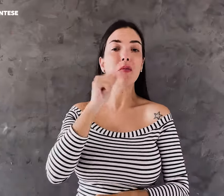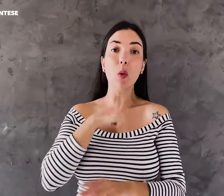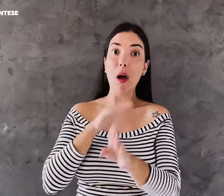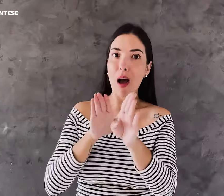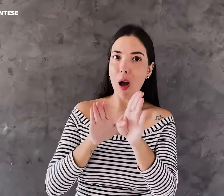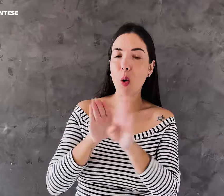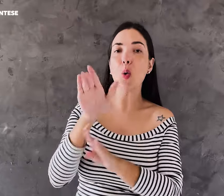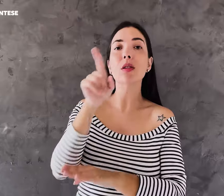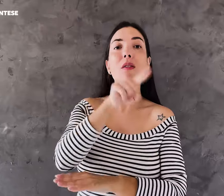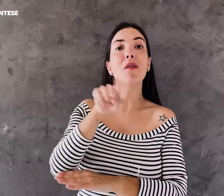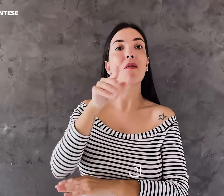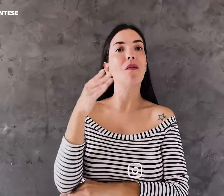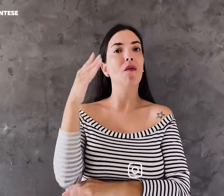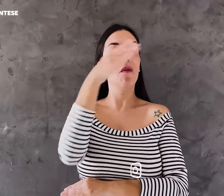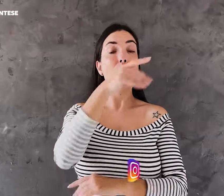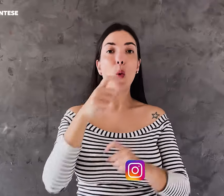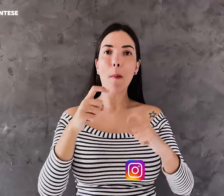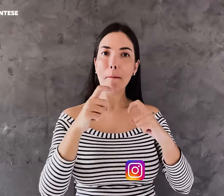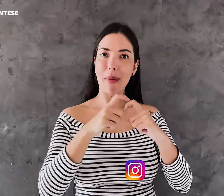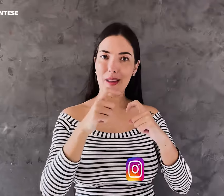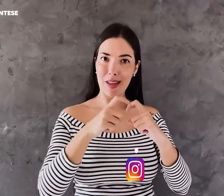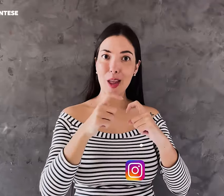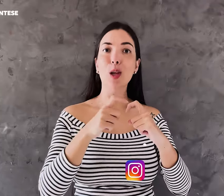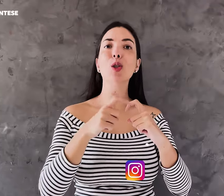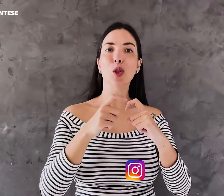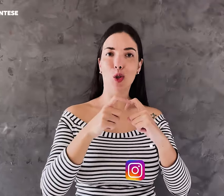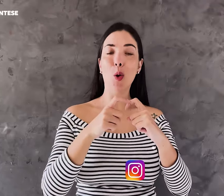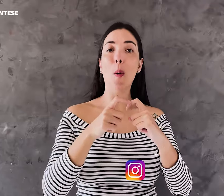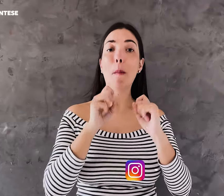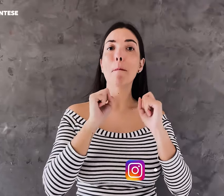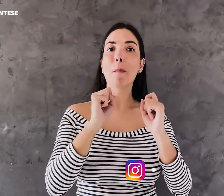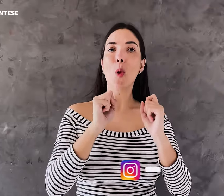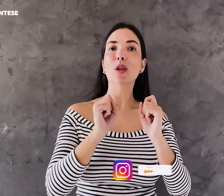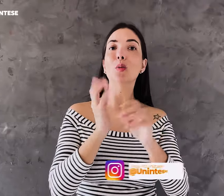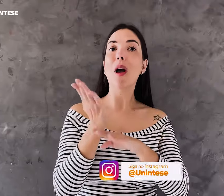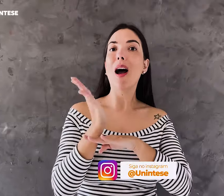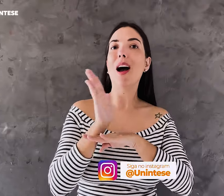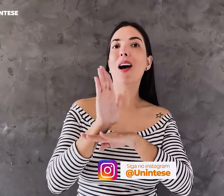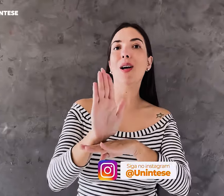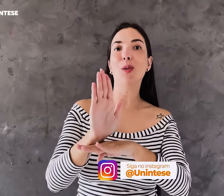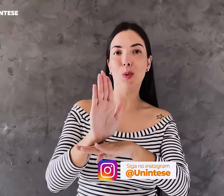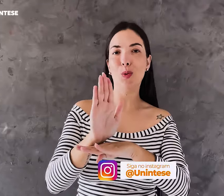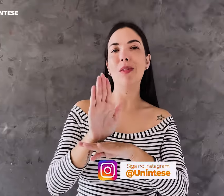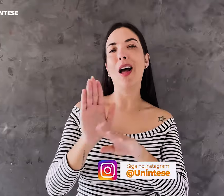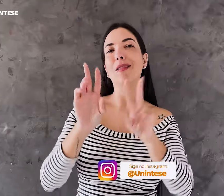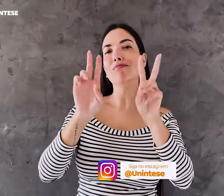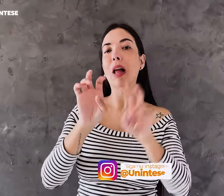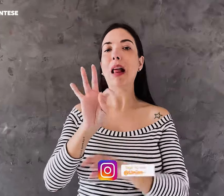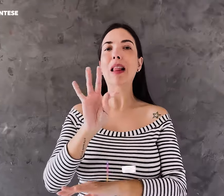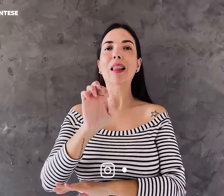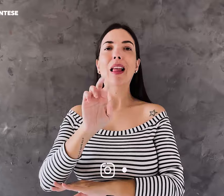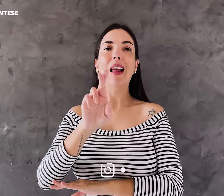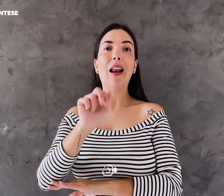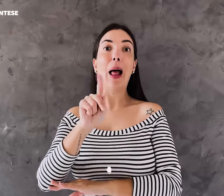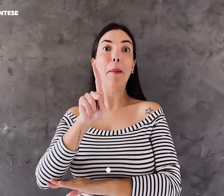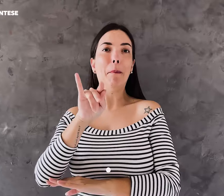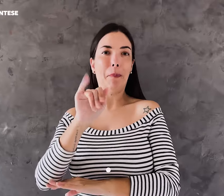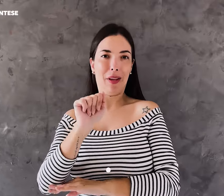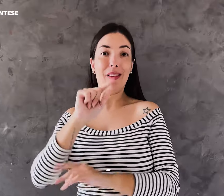que você siga esse conselho que eu vou lhe dar em relação ao médico. Procure ajuda médica e procure